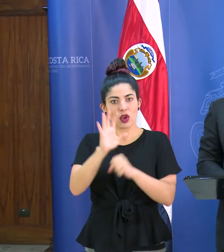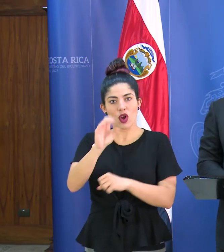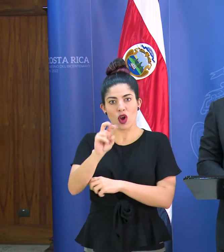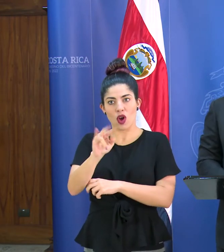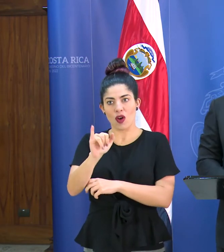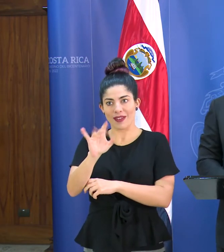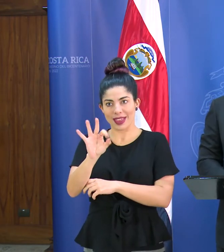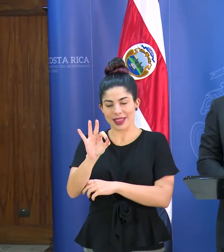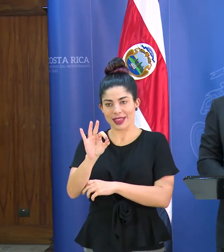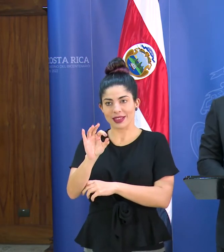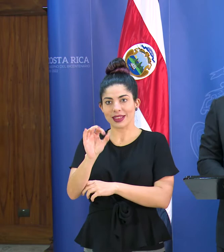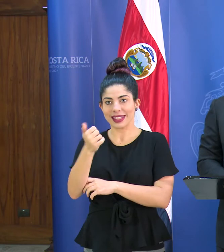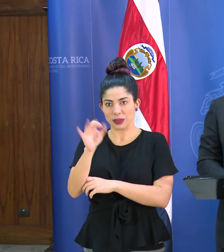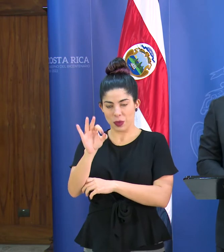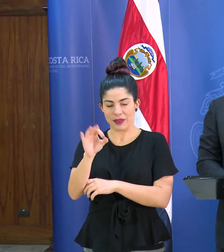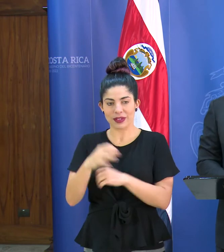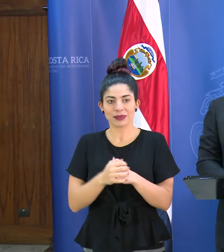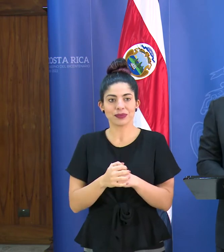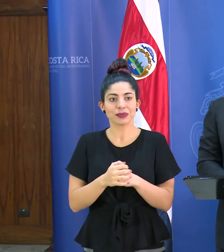Gracias,